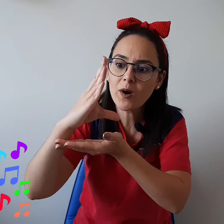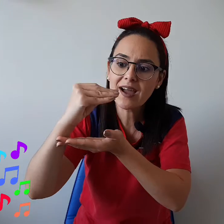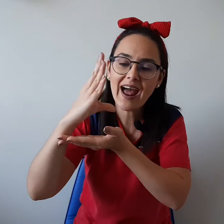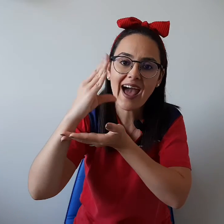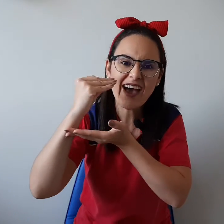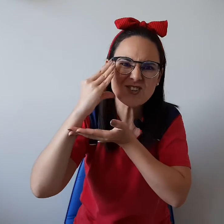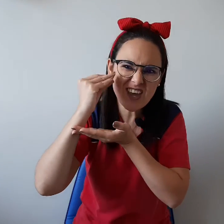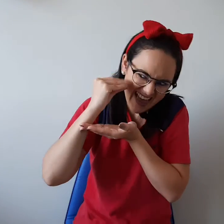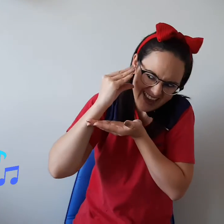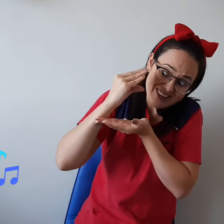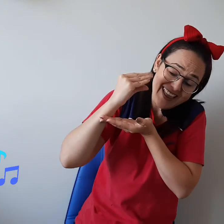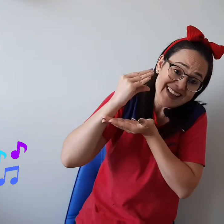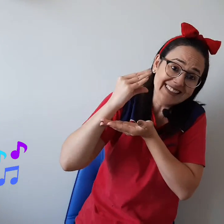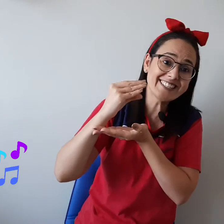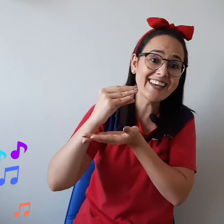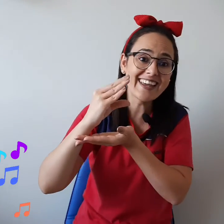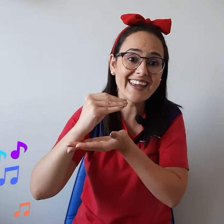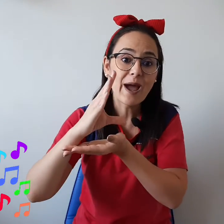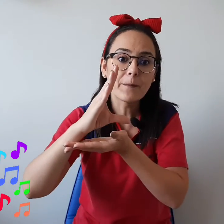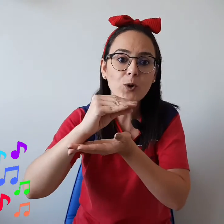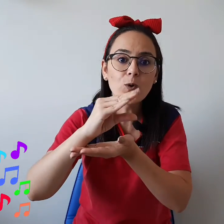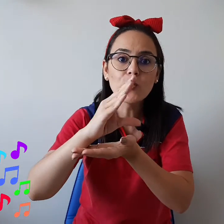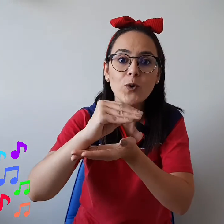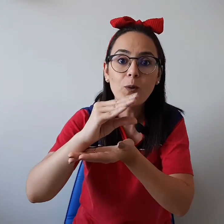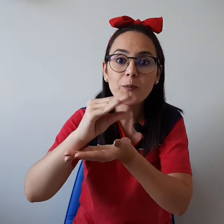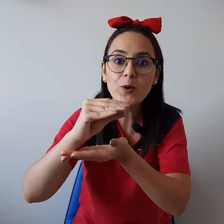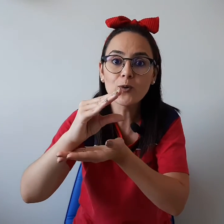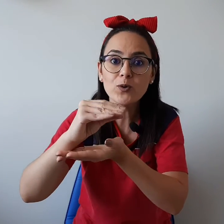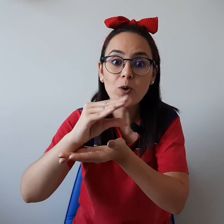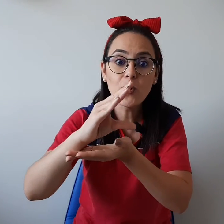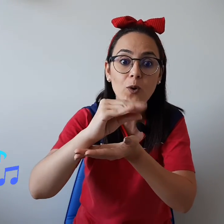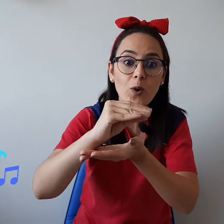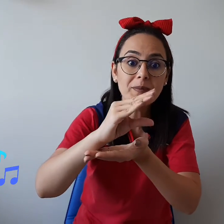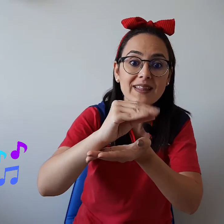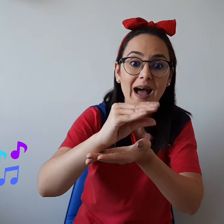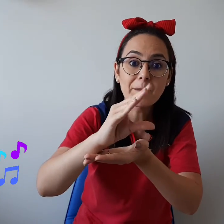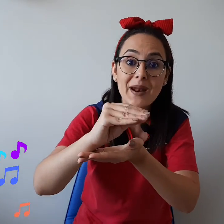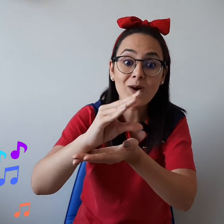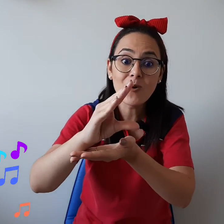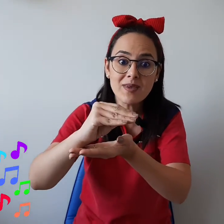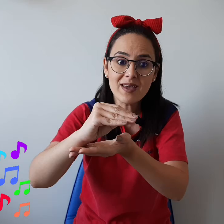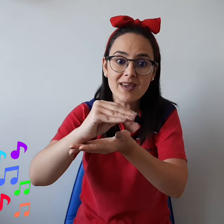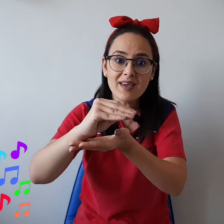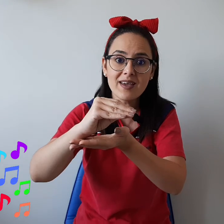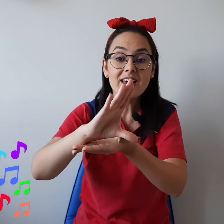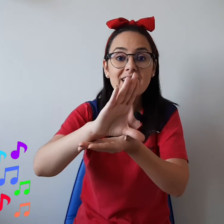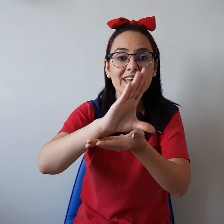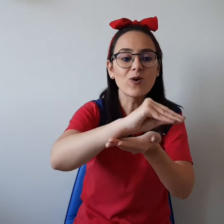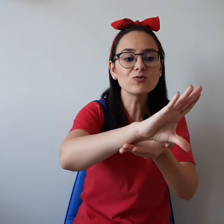boca cheia de dente Procurou, procurou comida para comer E